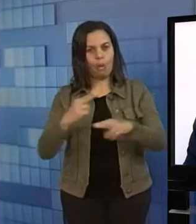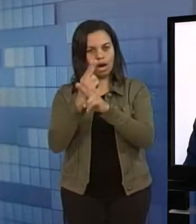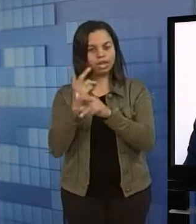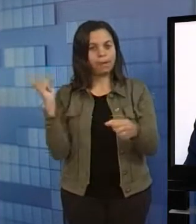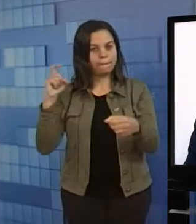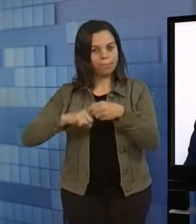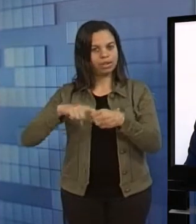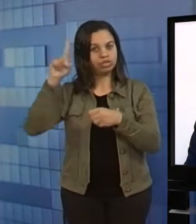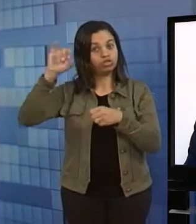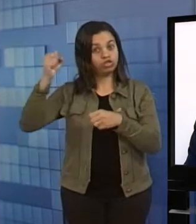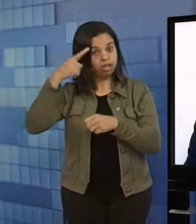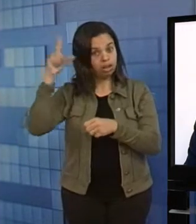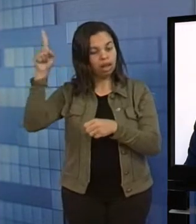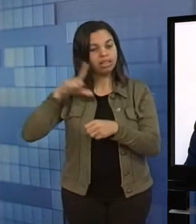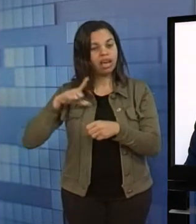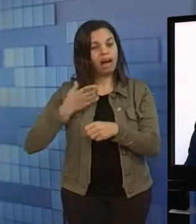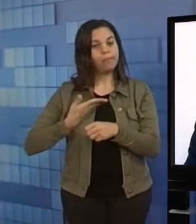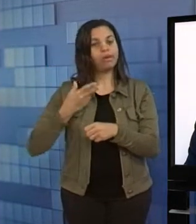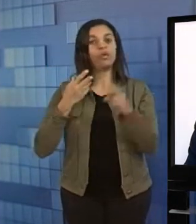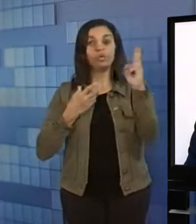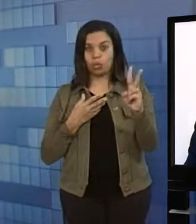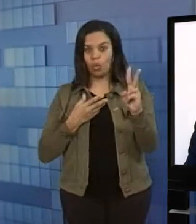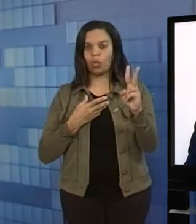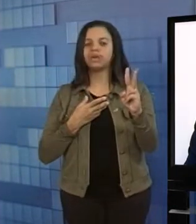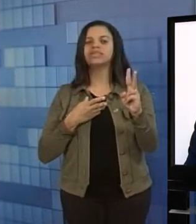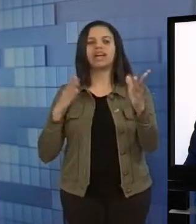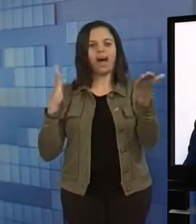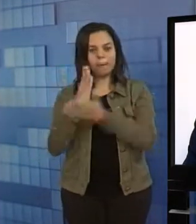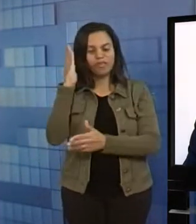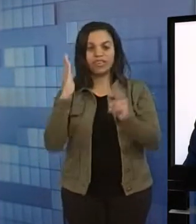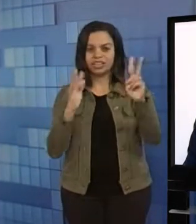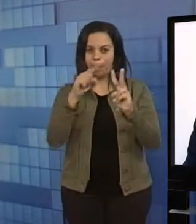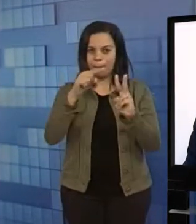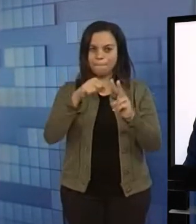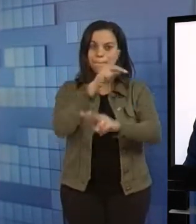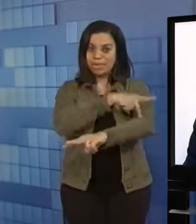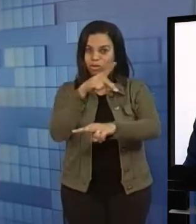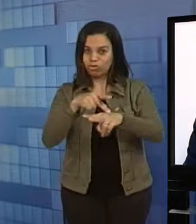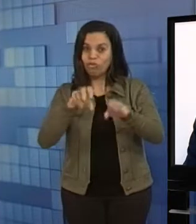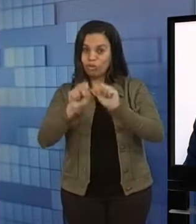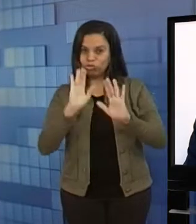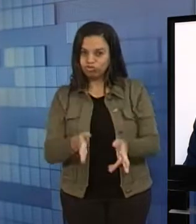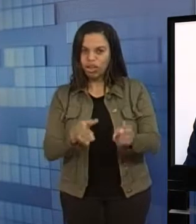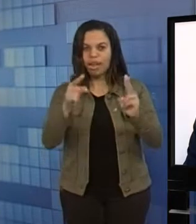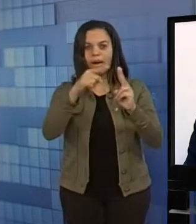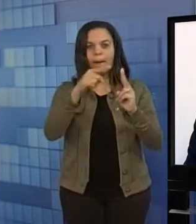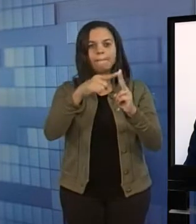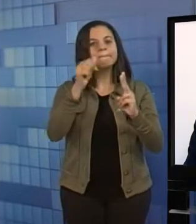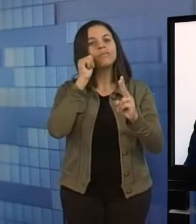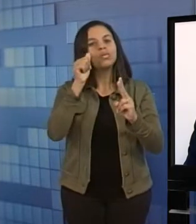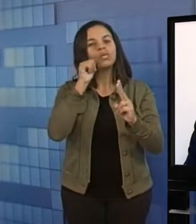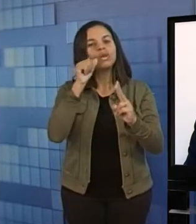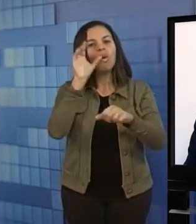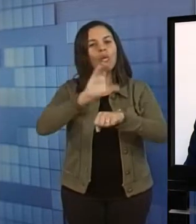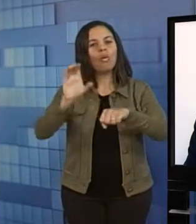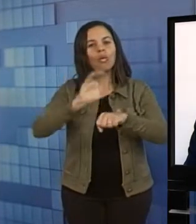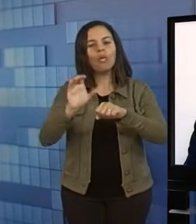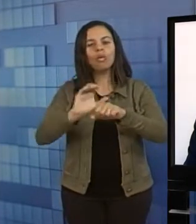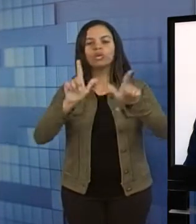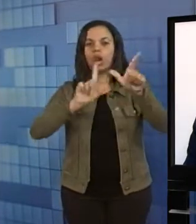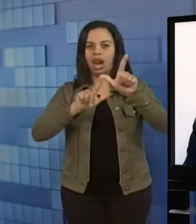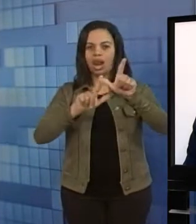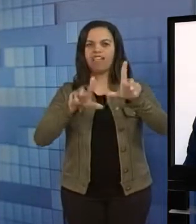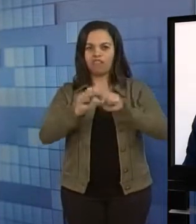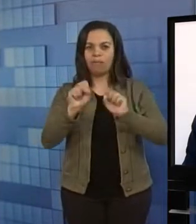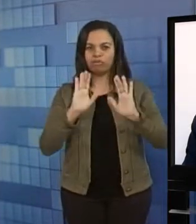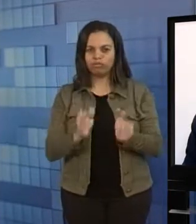quando dois colegas foram aprovados lá, um no curso de pedagogia, ele já formado, e uma moça no curso de letras também já formada.